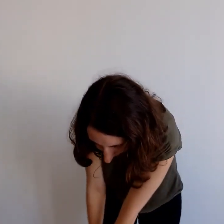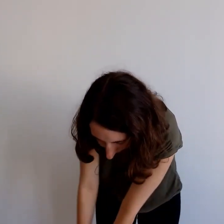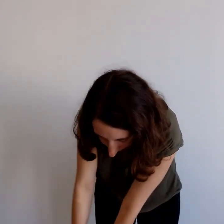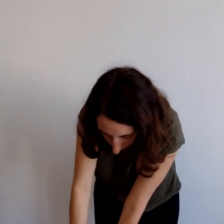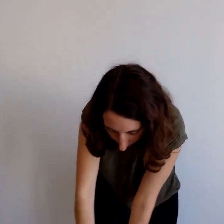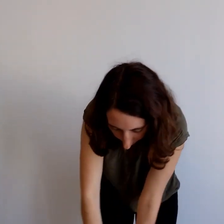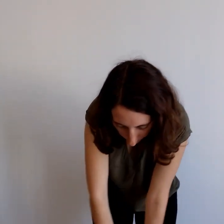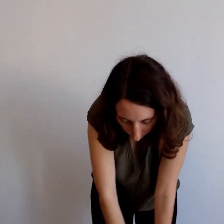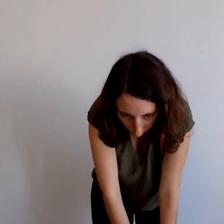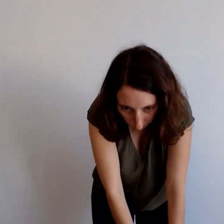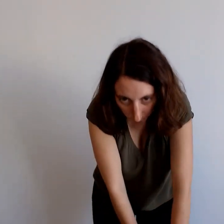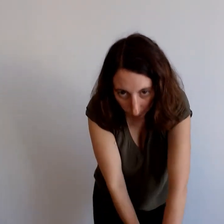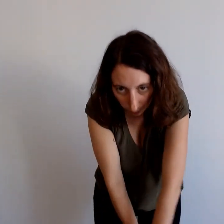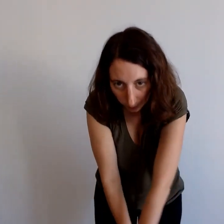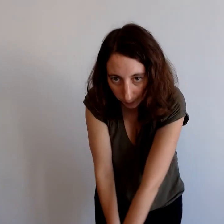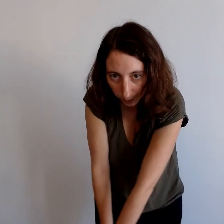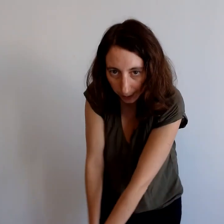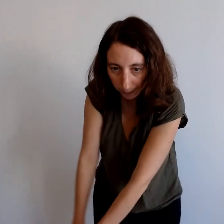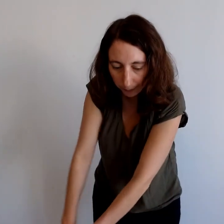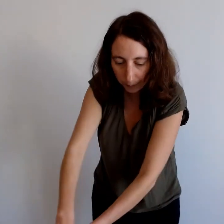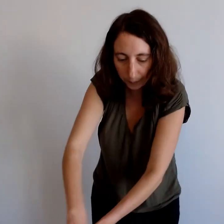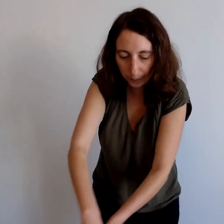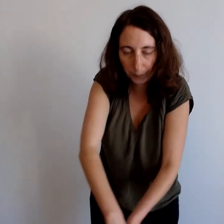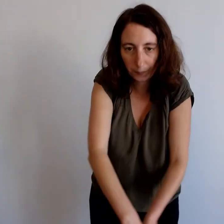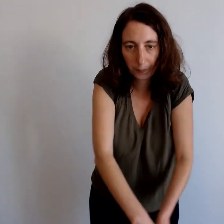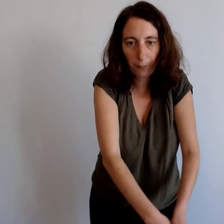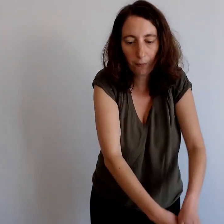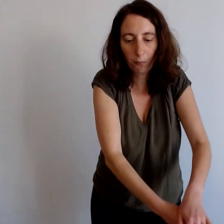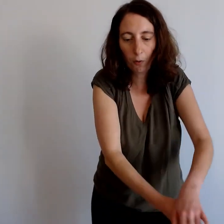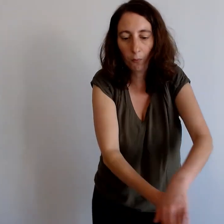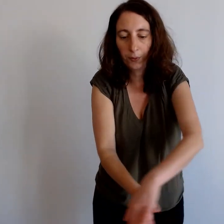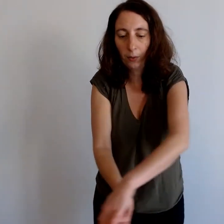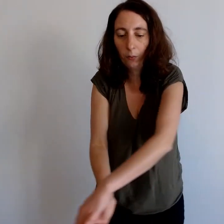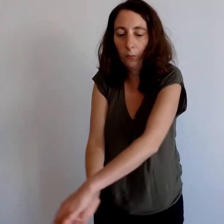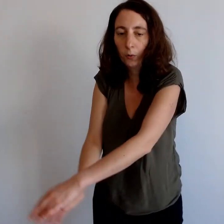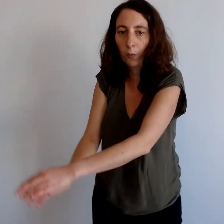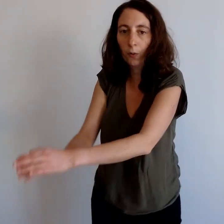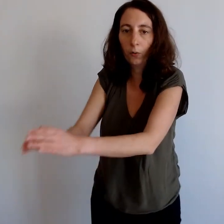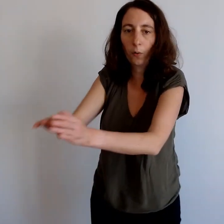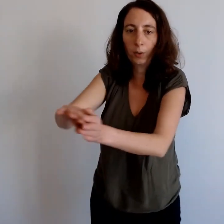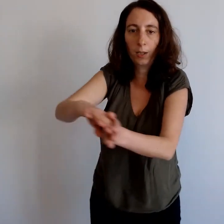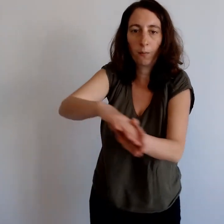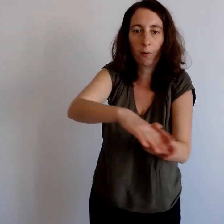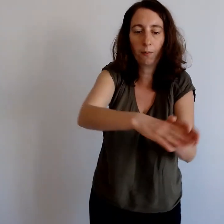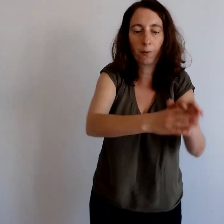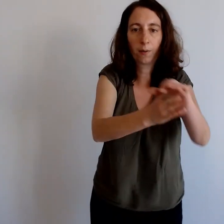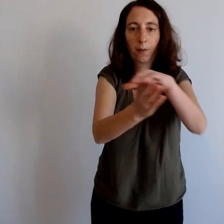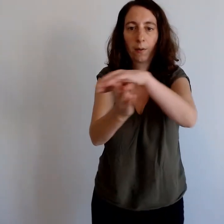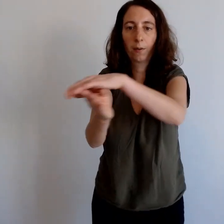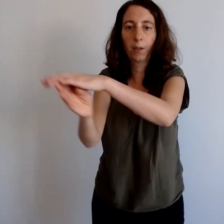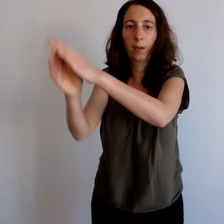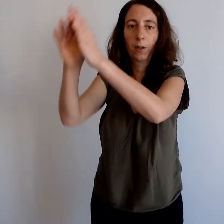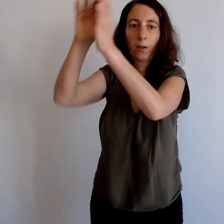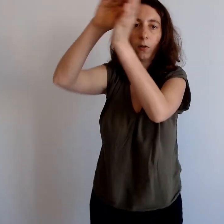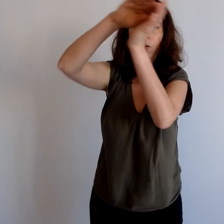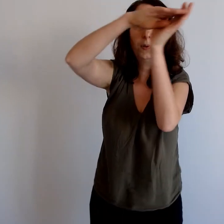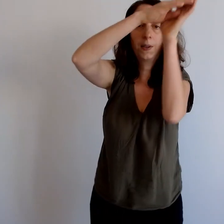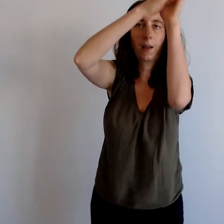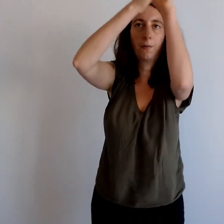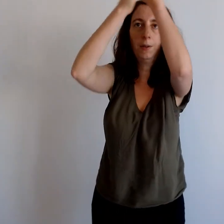de la largeur de votre corps, à un peu près. Et puis vous remontez tout doucement, tranquillement, jusqu'à venir